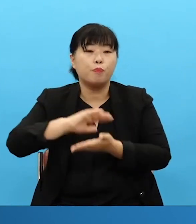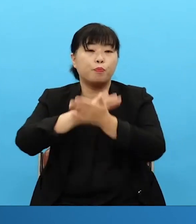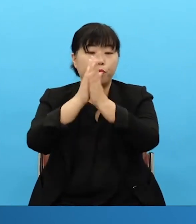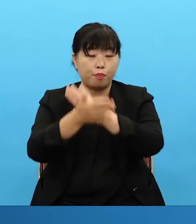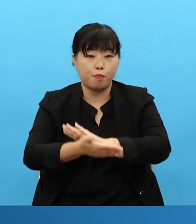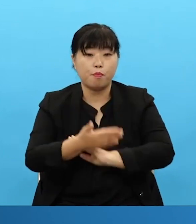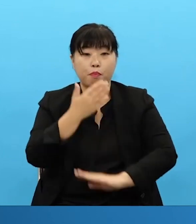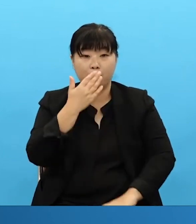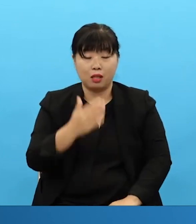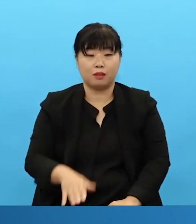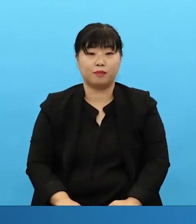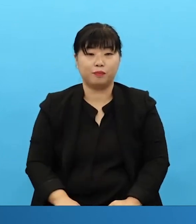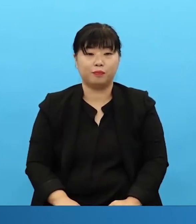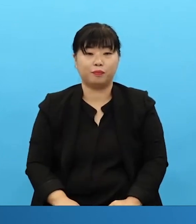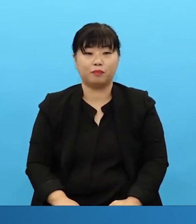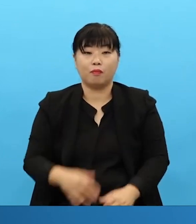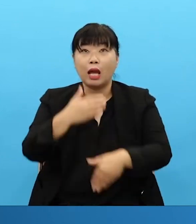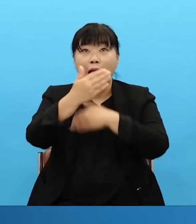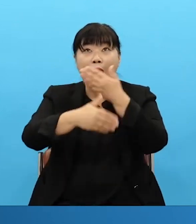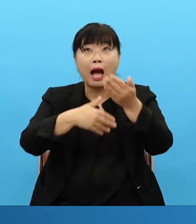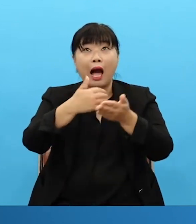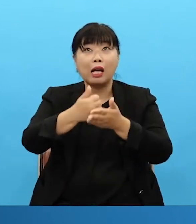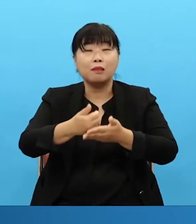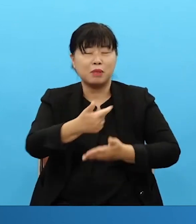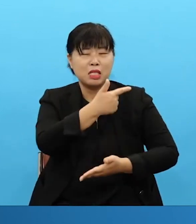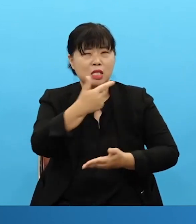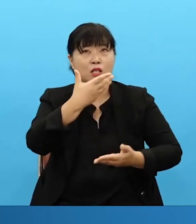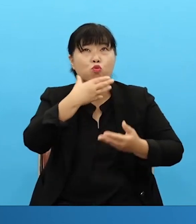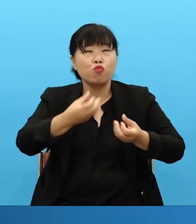things first. If you really see the things of God you can't put forth your own assertions. There's no way.